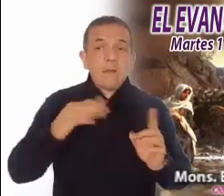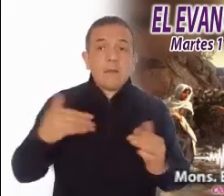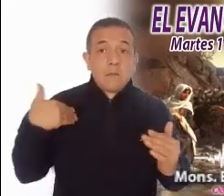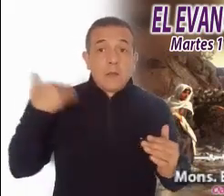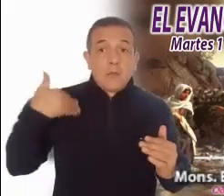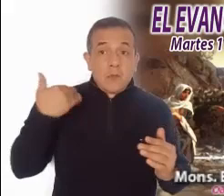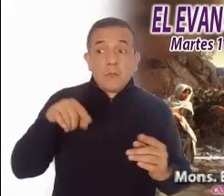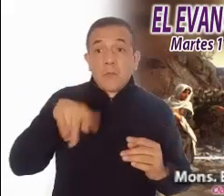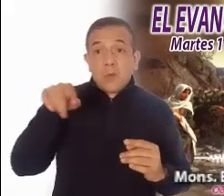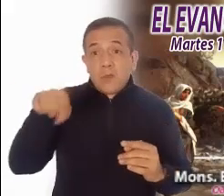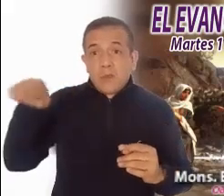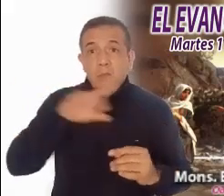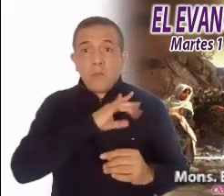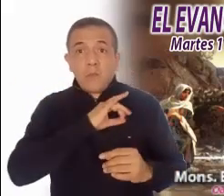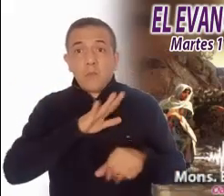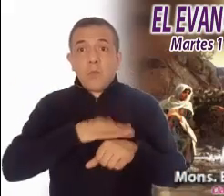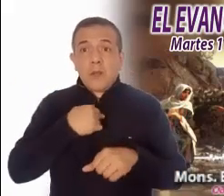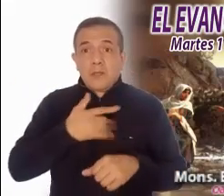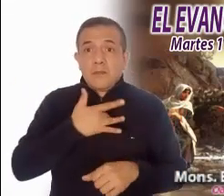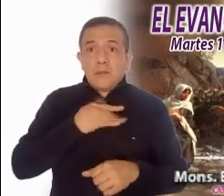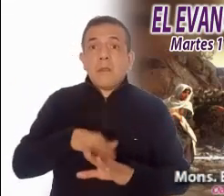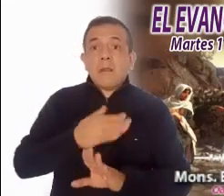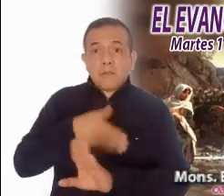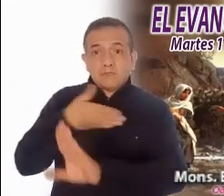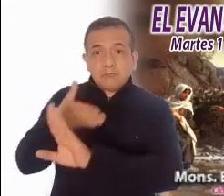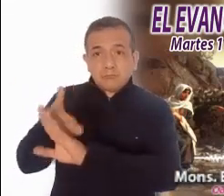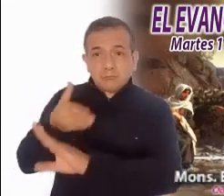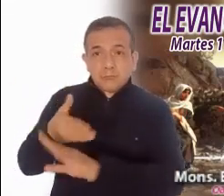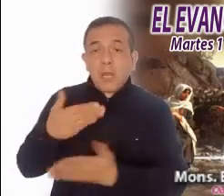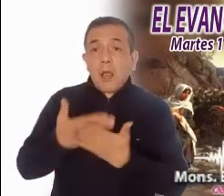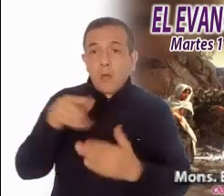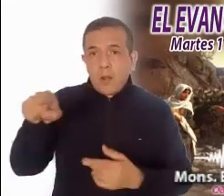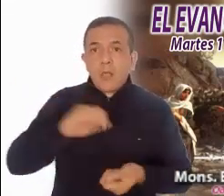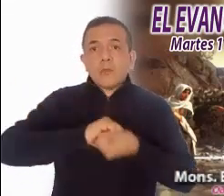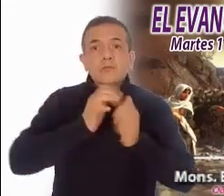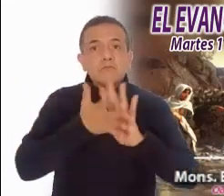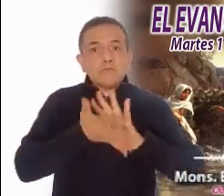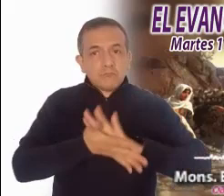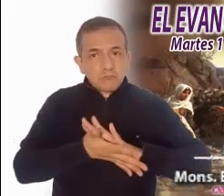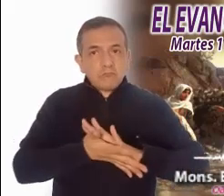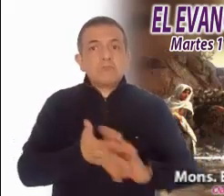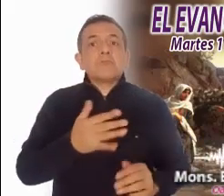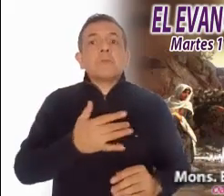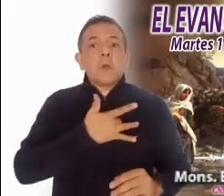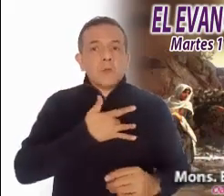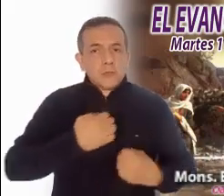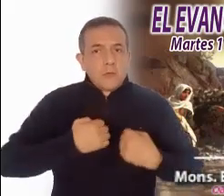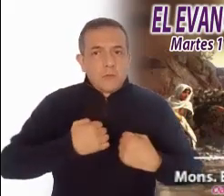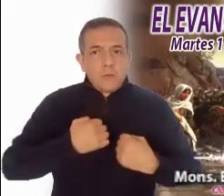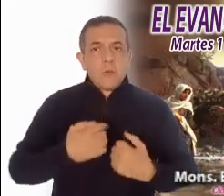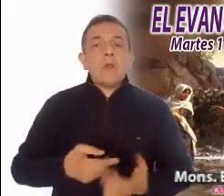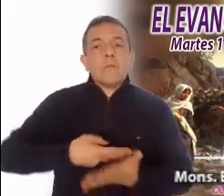y amenazas de muerte, ahora se convierten en testigos valientes que proclaman su palabra entre